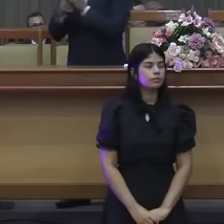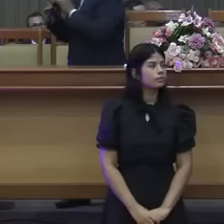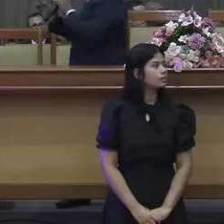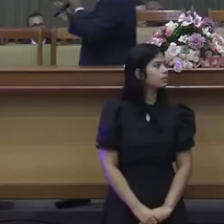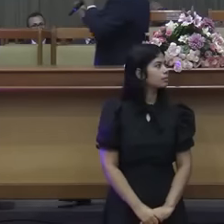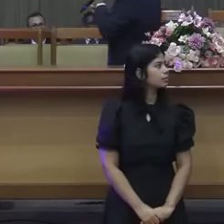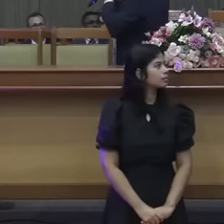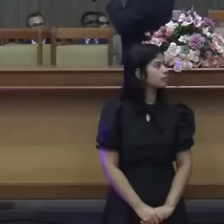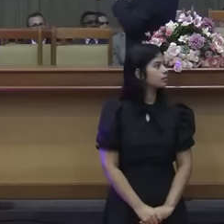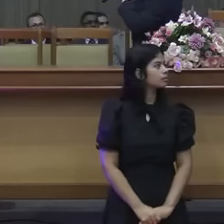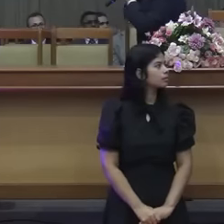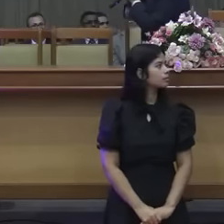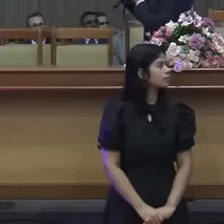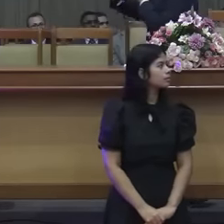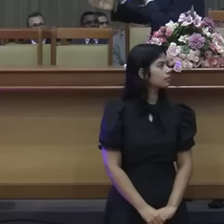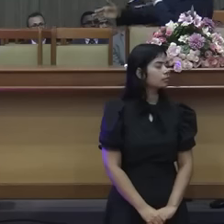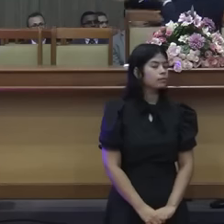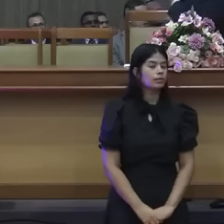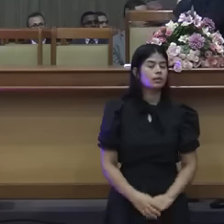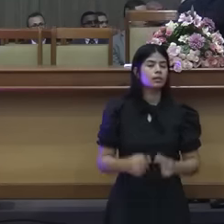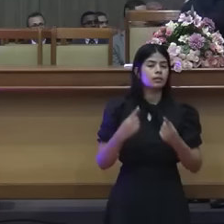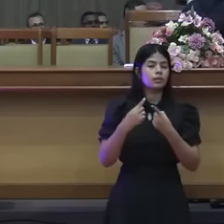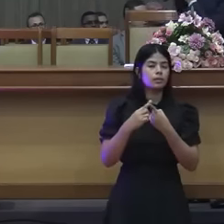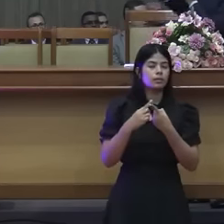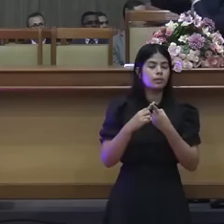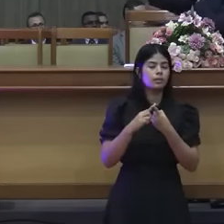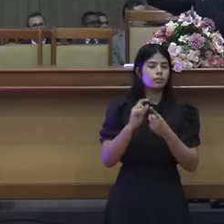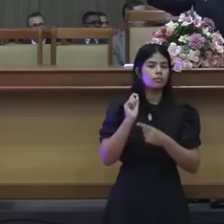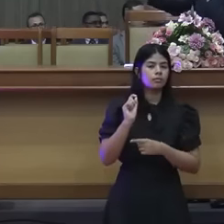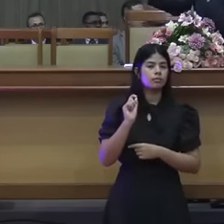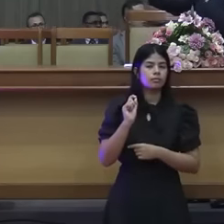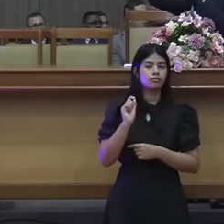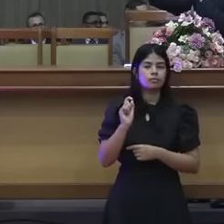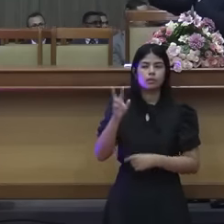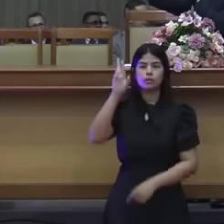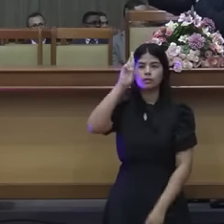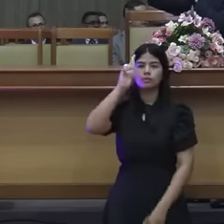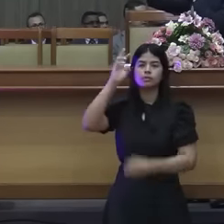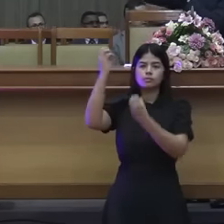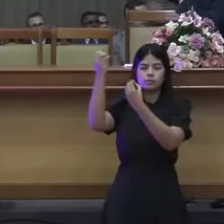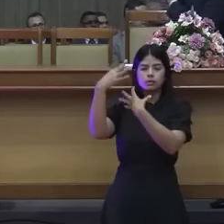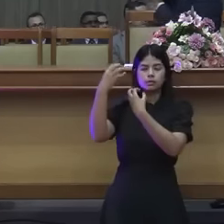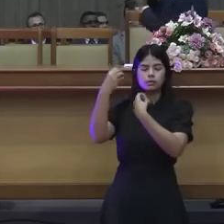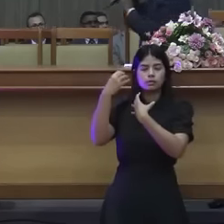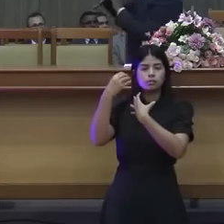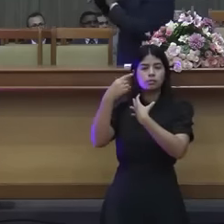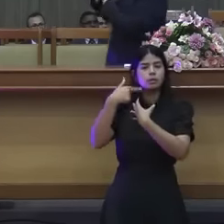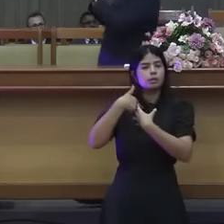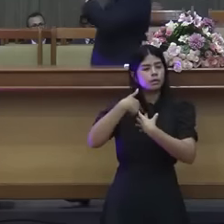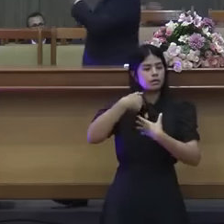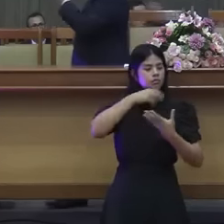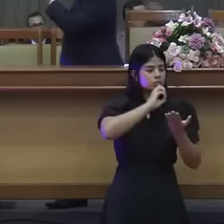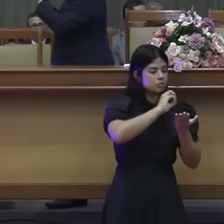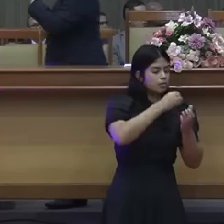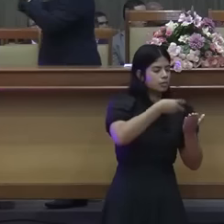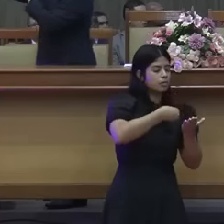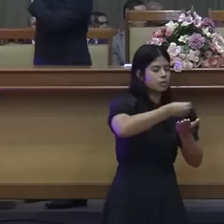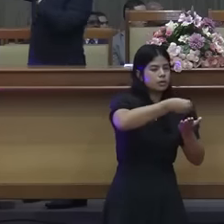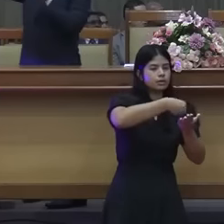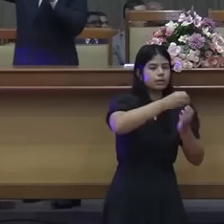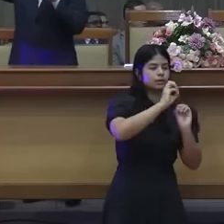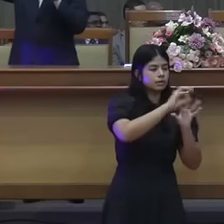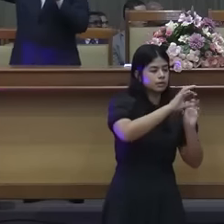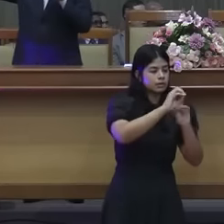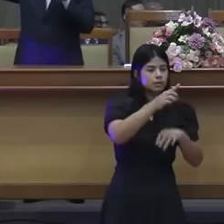Ah, vai lá. O que eu recebi do O que eu recebi do Senhor... O que também vos ensinei. Eu também vos ensinei. Que o Senhor